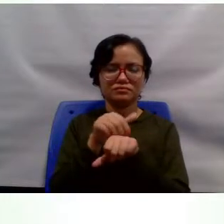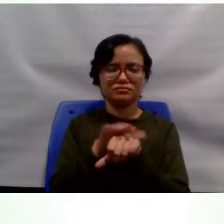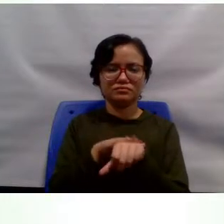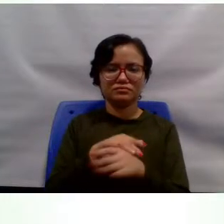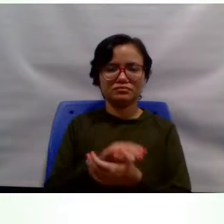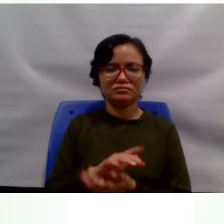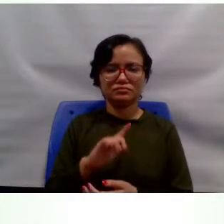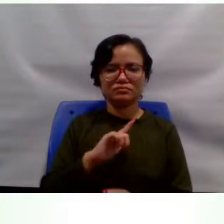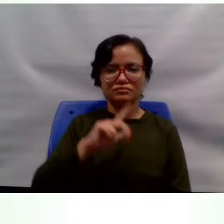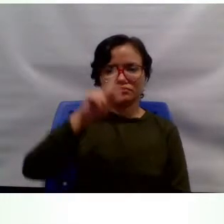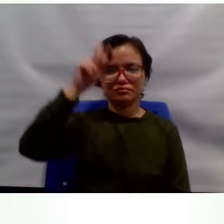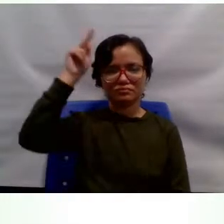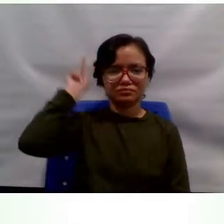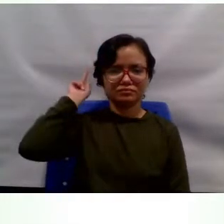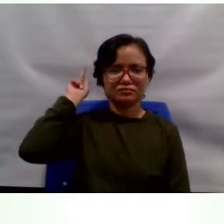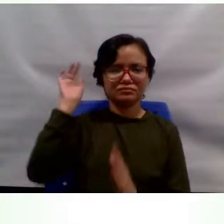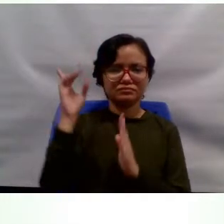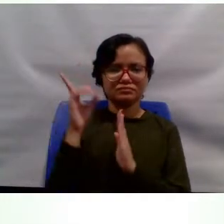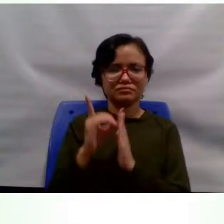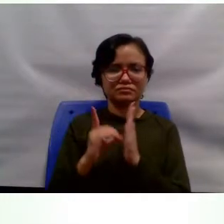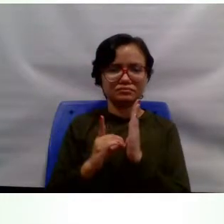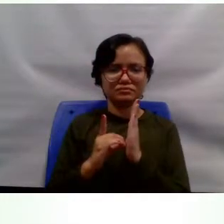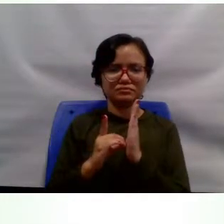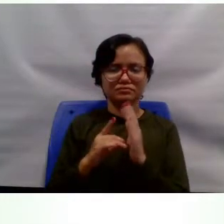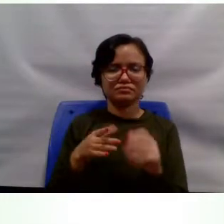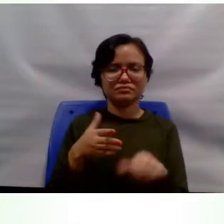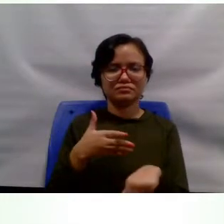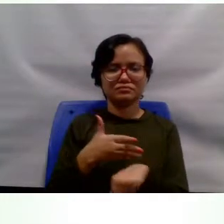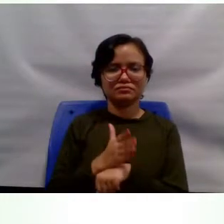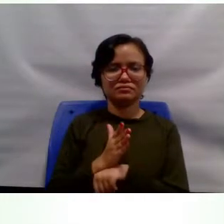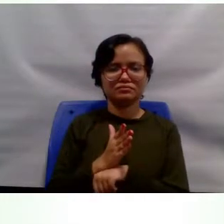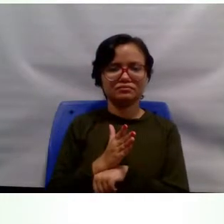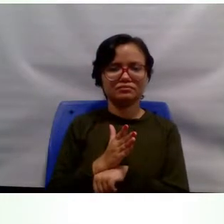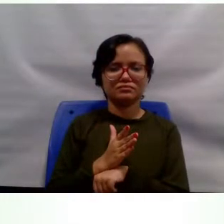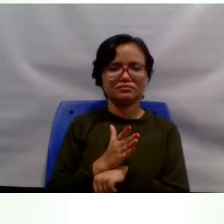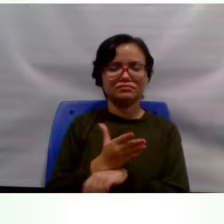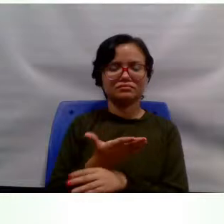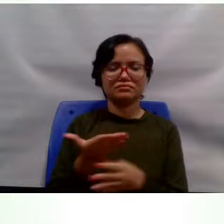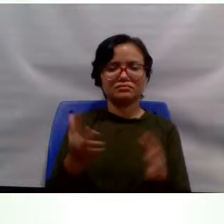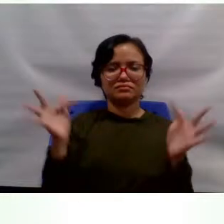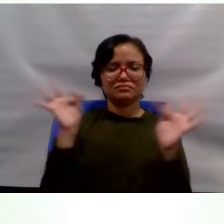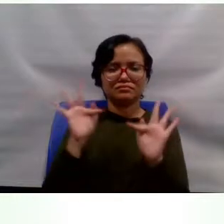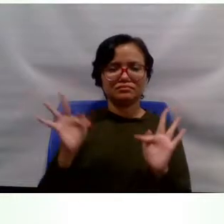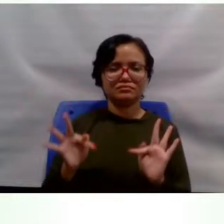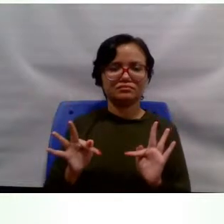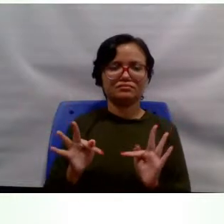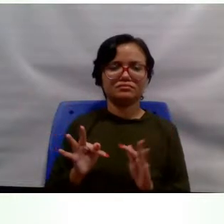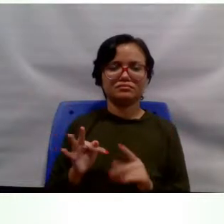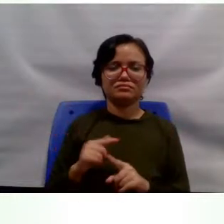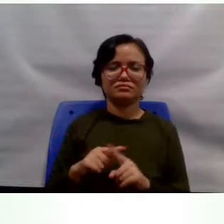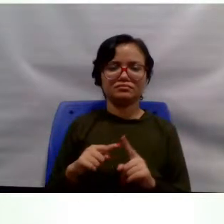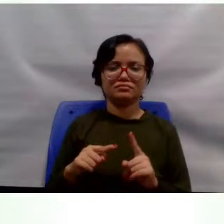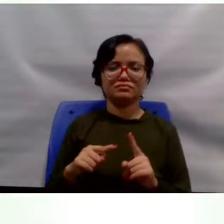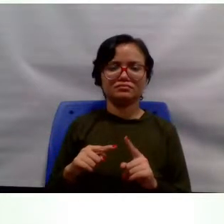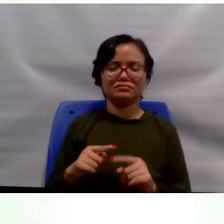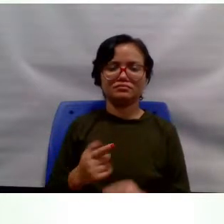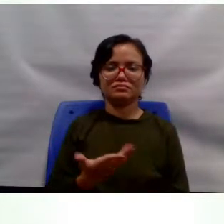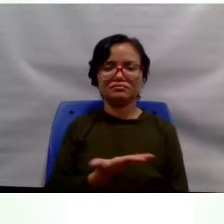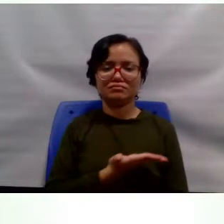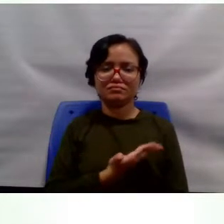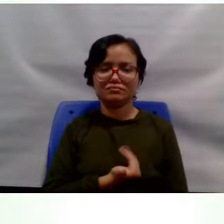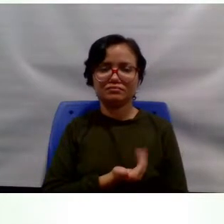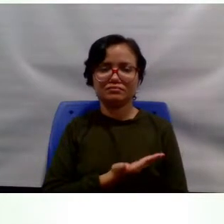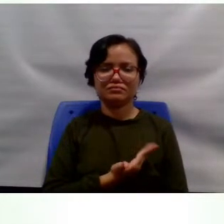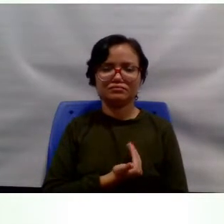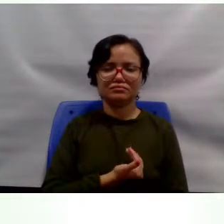vestibular para direito, passei, eles ficaram muito felizes, mas depois eu me apaixonei pela história.